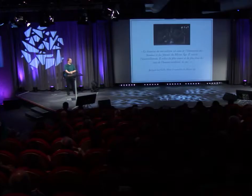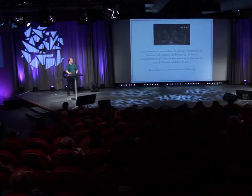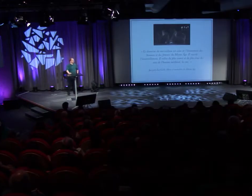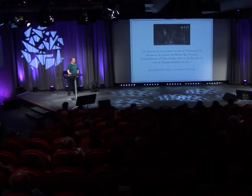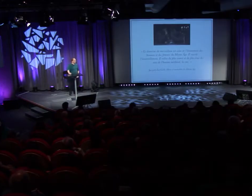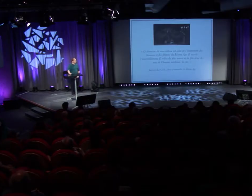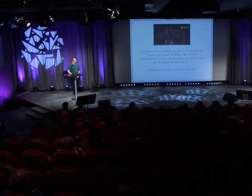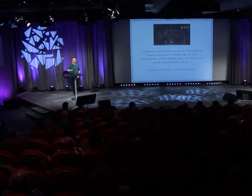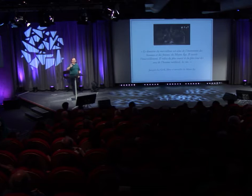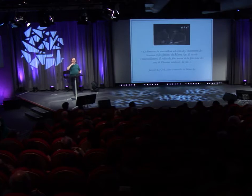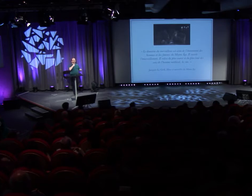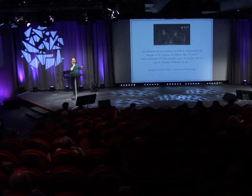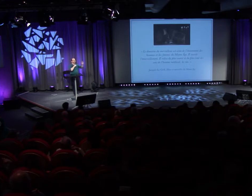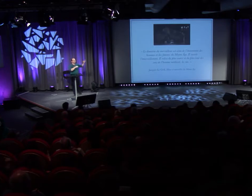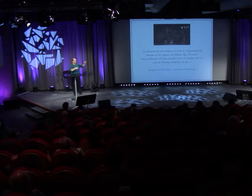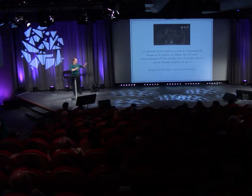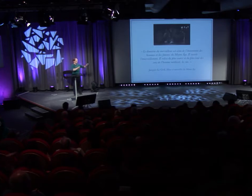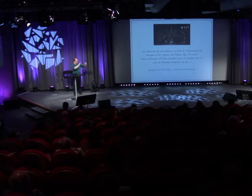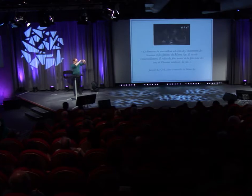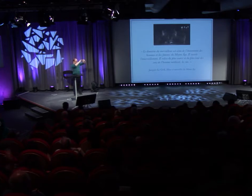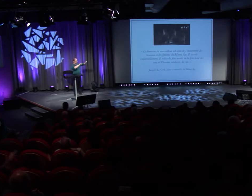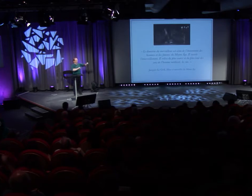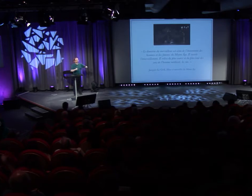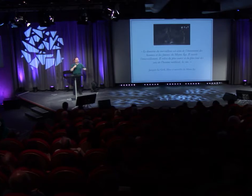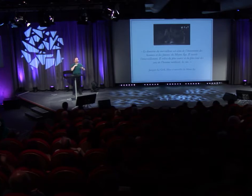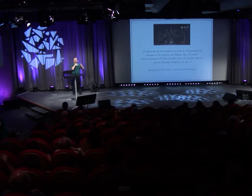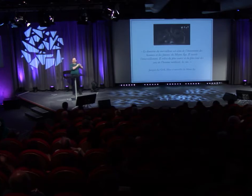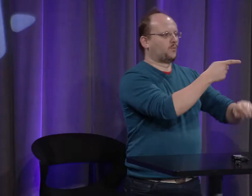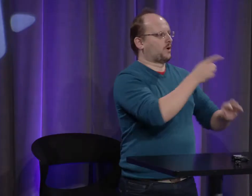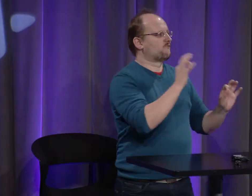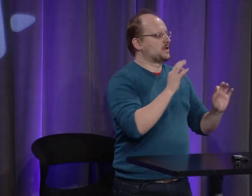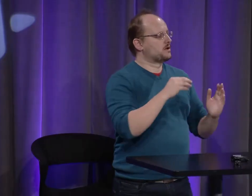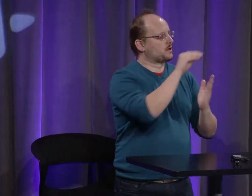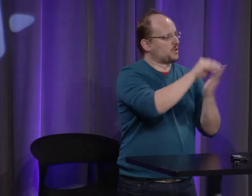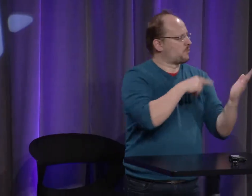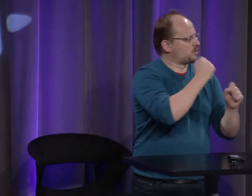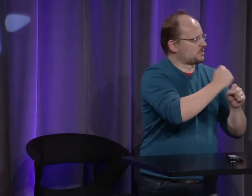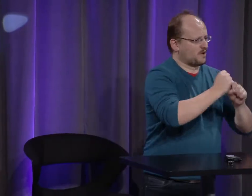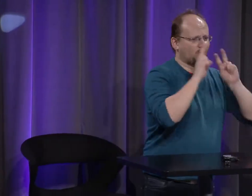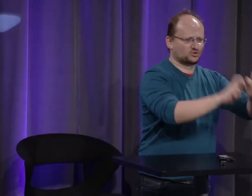signes parce qu'il y déjà eu une base une recherche qui a été faite donc pour répondre autre